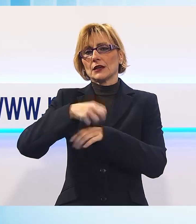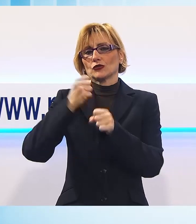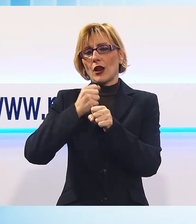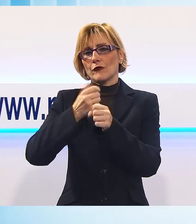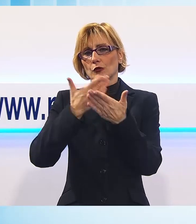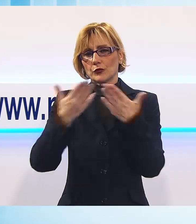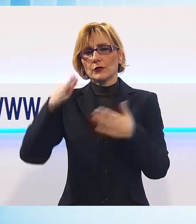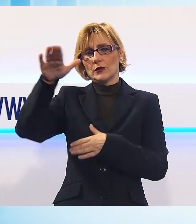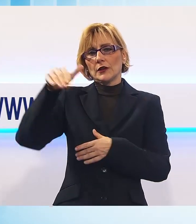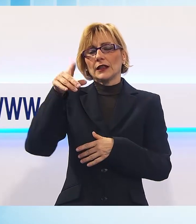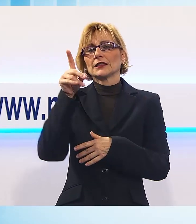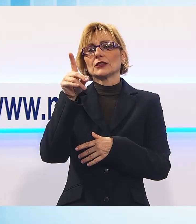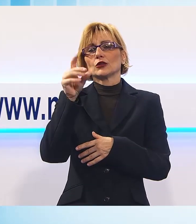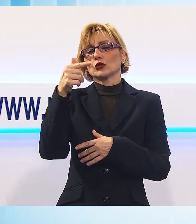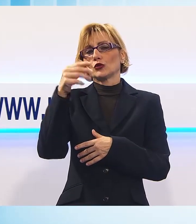pubblici Danilo Toninelli.